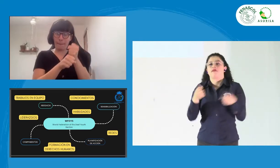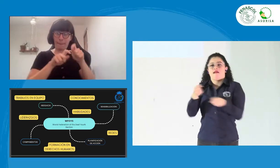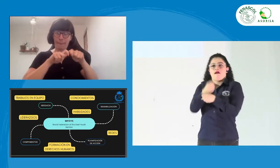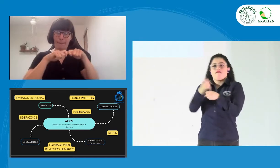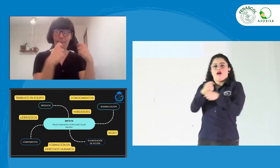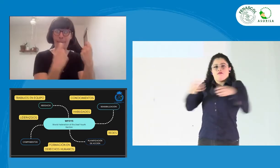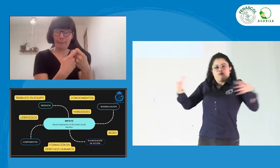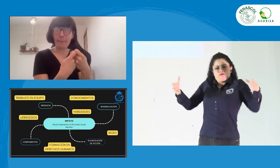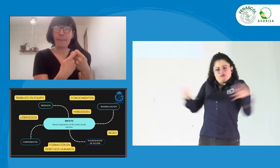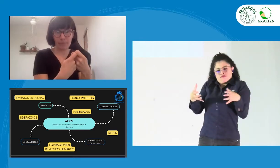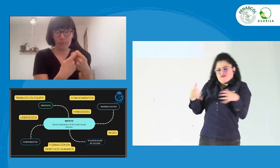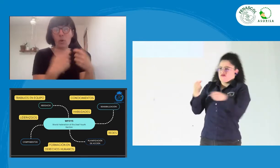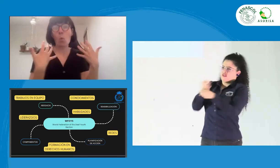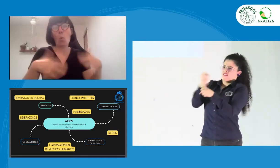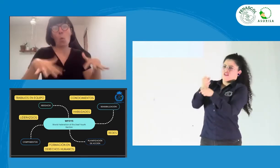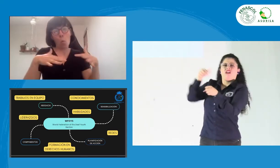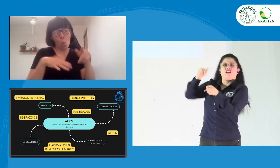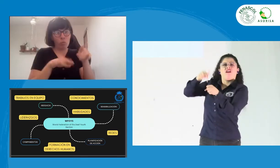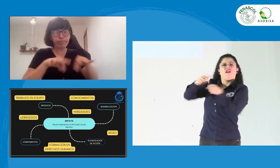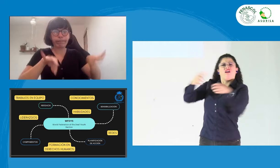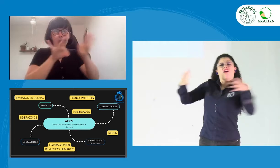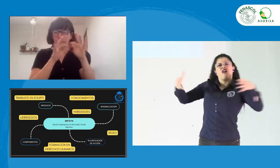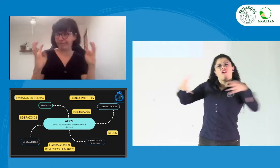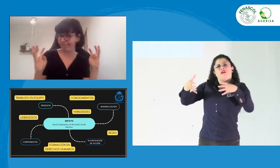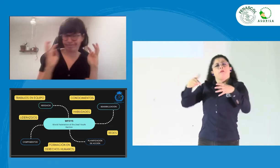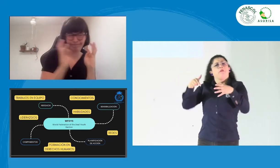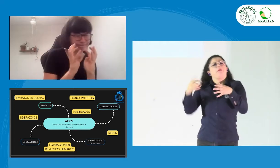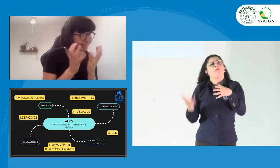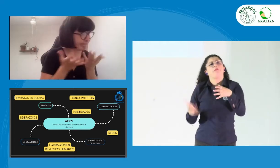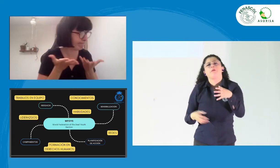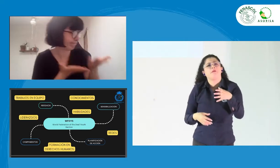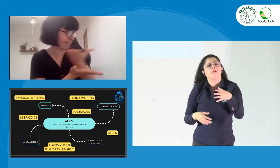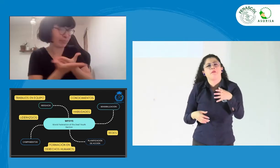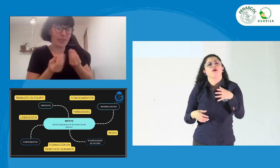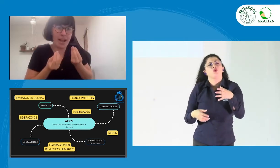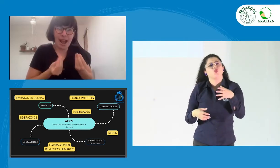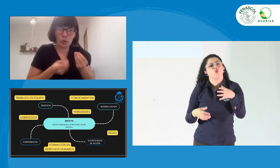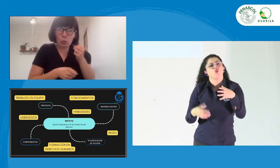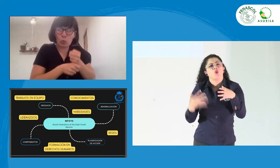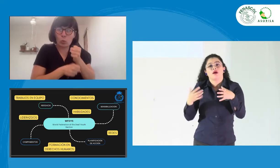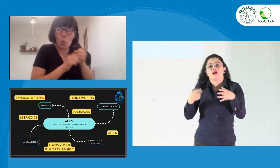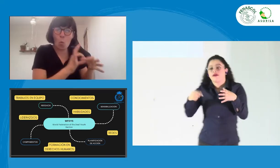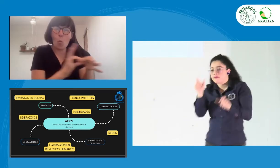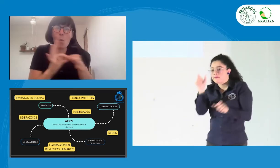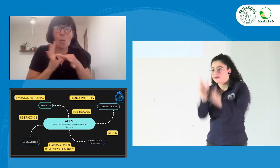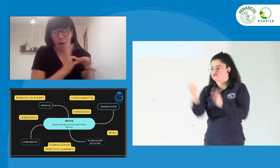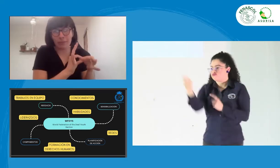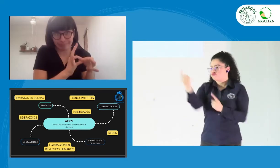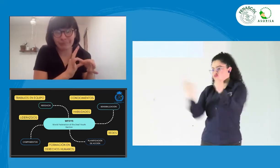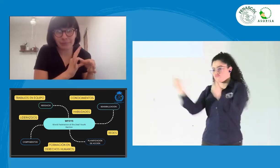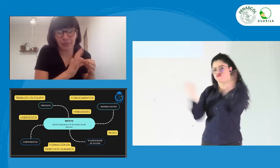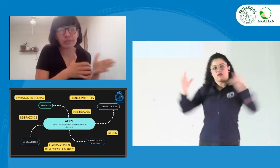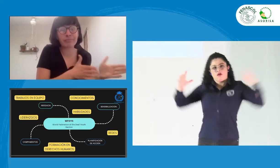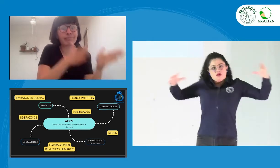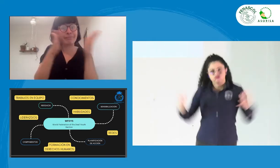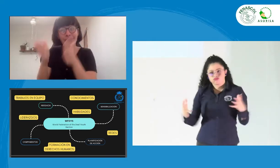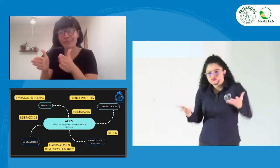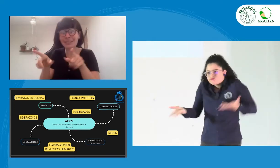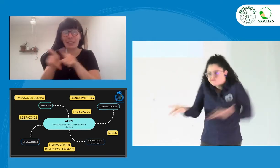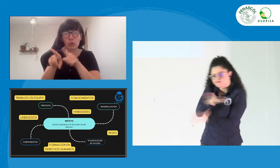trabajo, los talleres que nosotros hacemos. El trabajo en equipo. Es donde nosotros nos sentamos y trabajamos con los